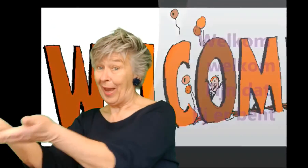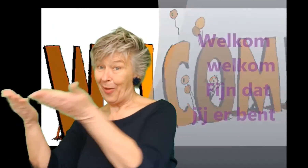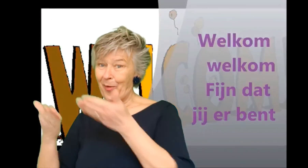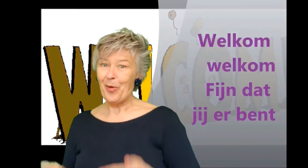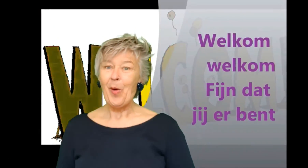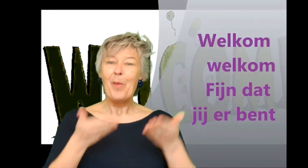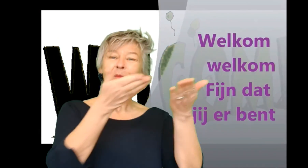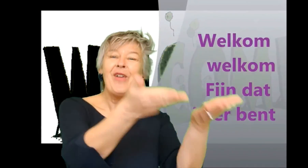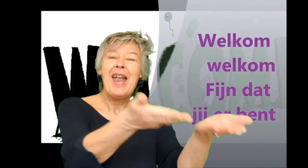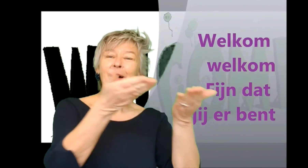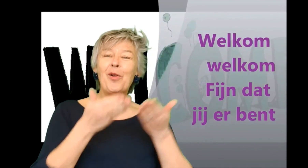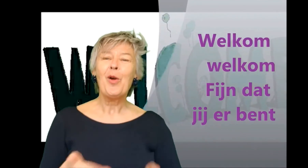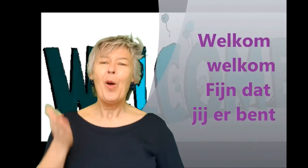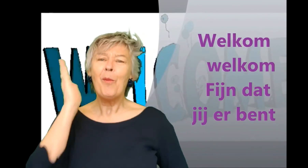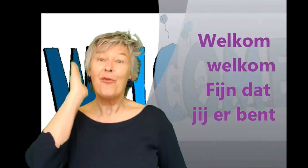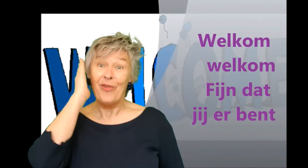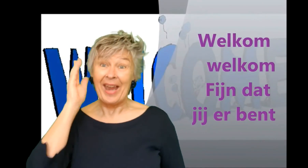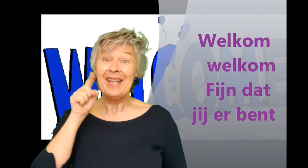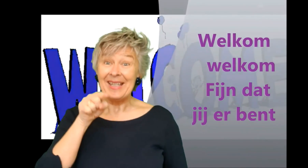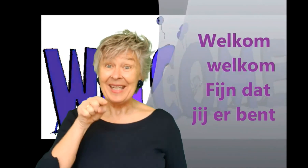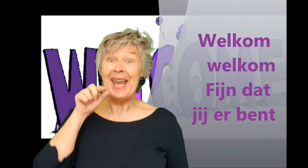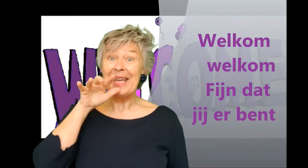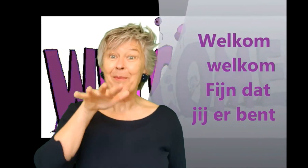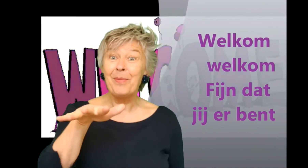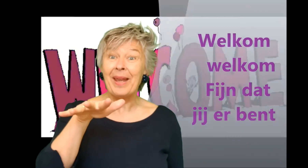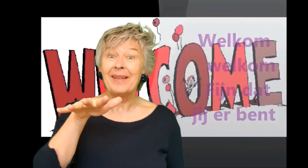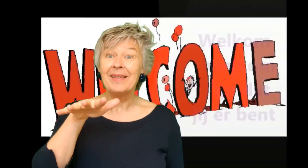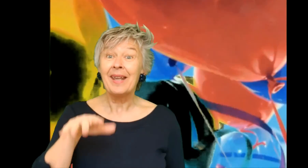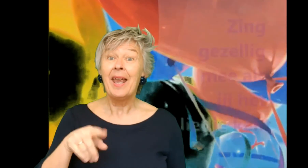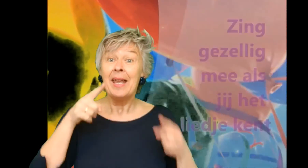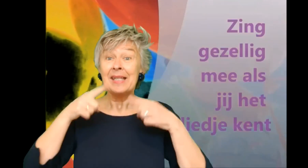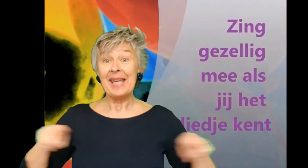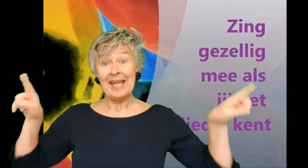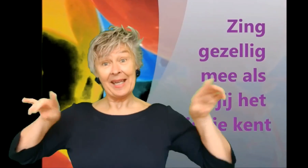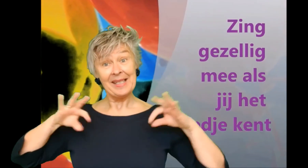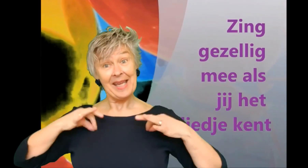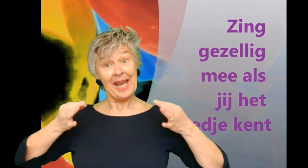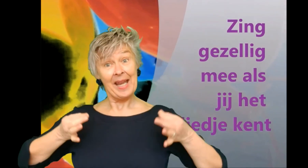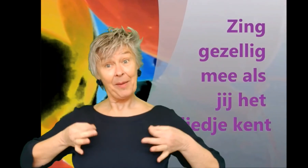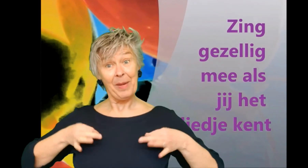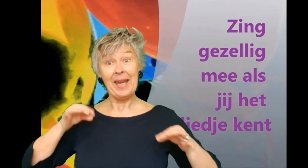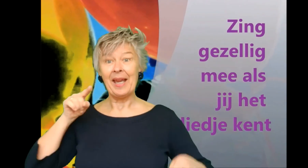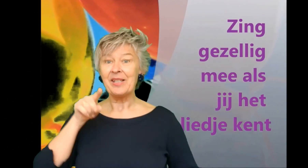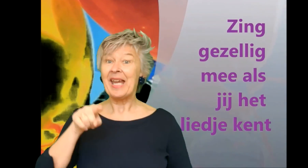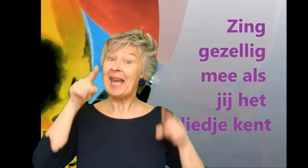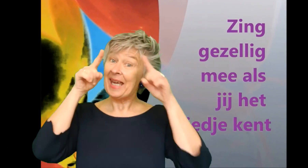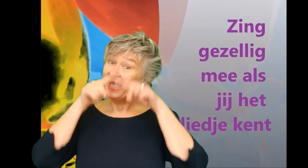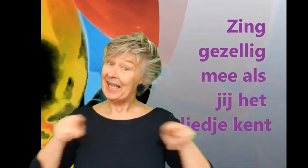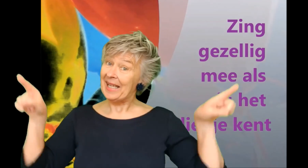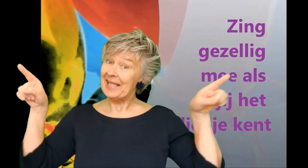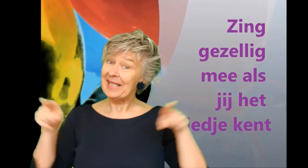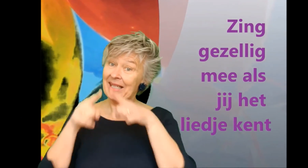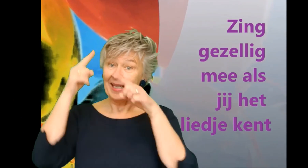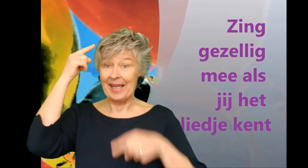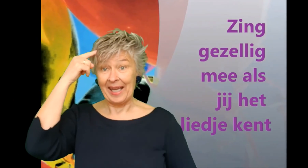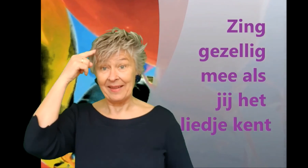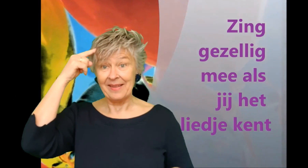Welkom, welkom. Fijn dat jij er bent. Zie vanzelf mee als jij het liefje kent.